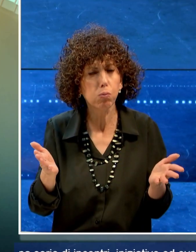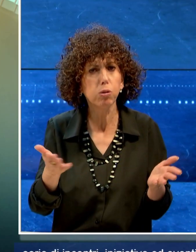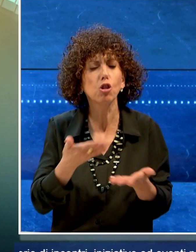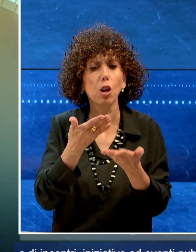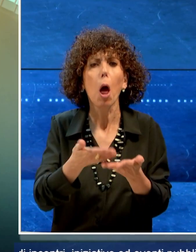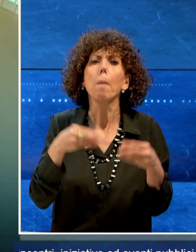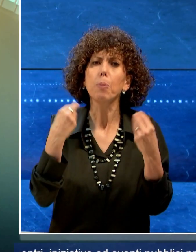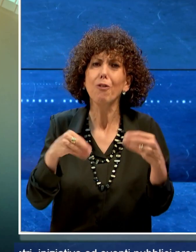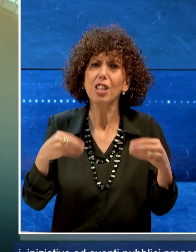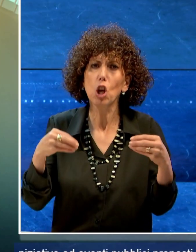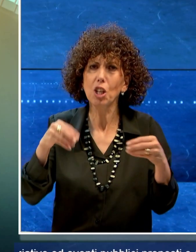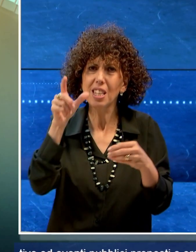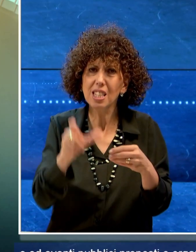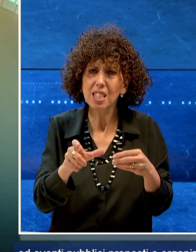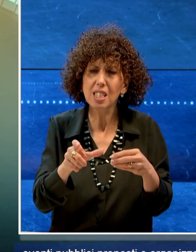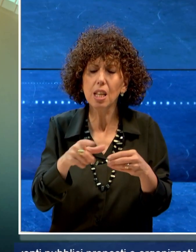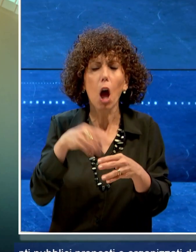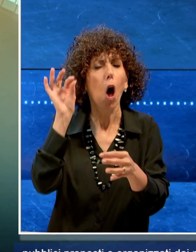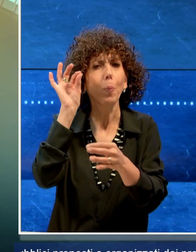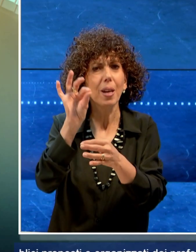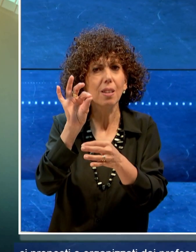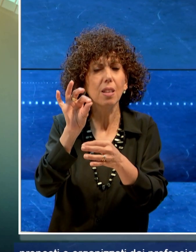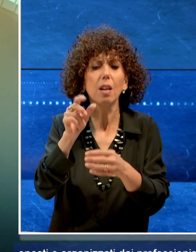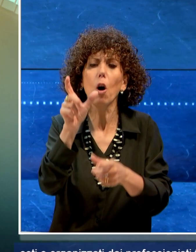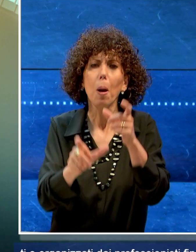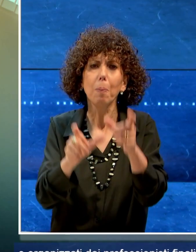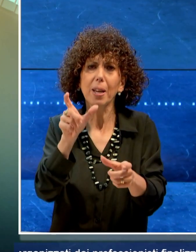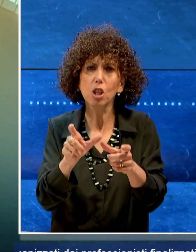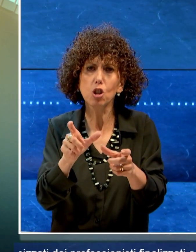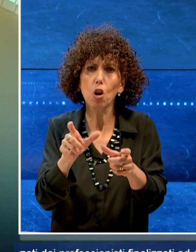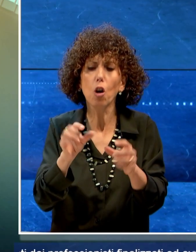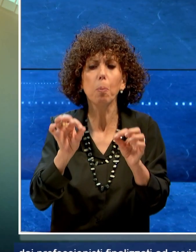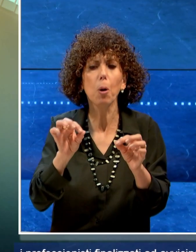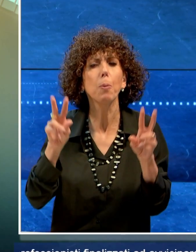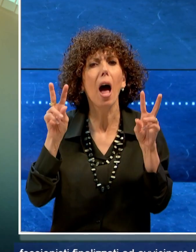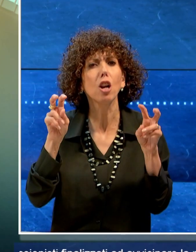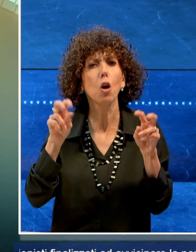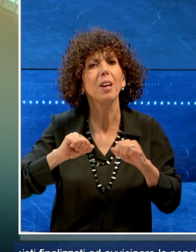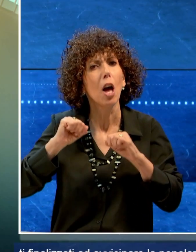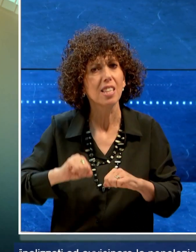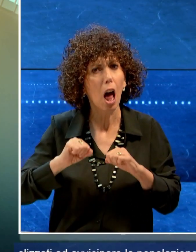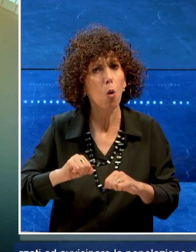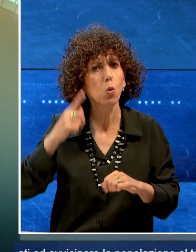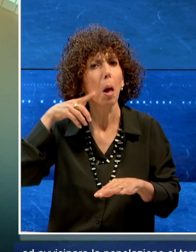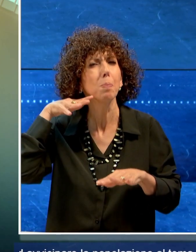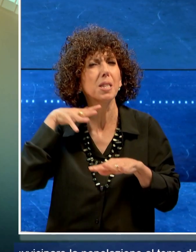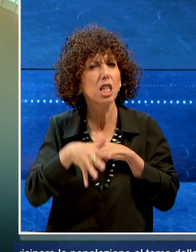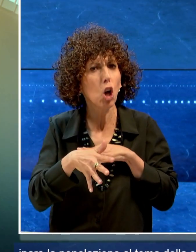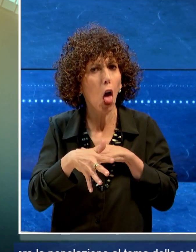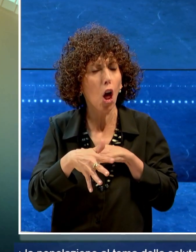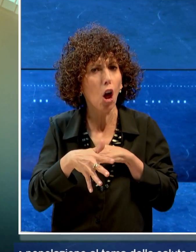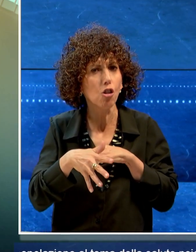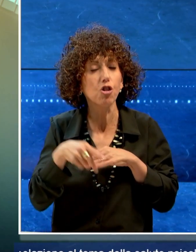professionisti finalizzati ad avvicinare la popolazione al tema della salute psicologica. La